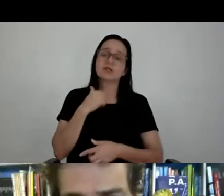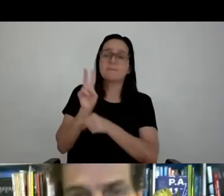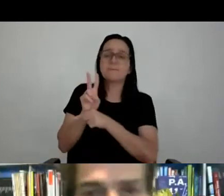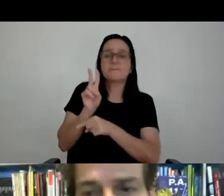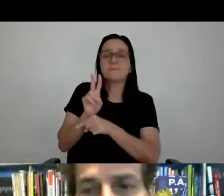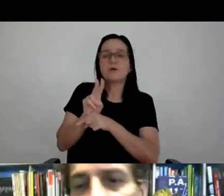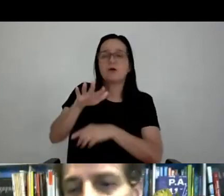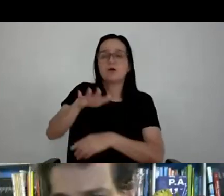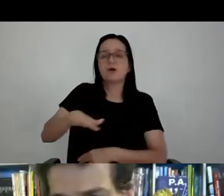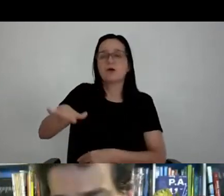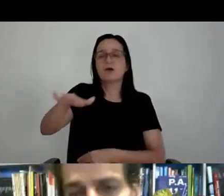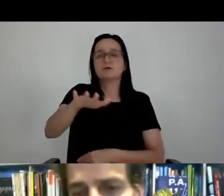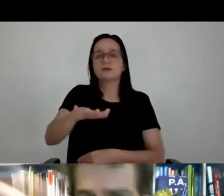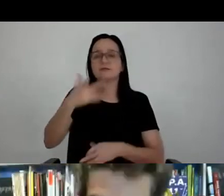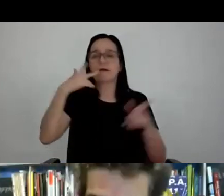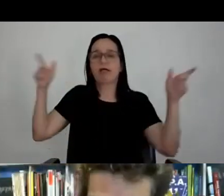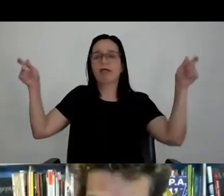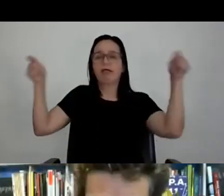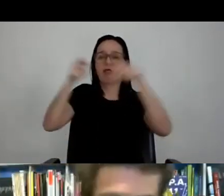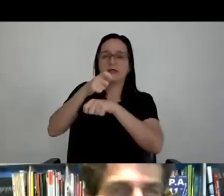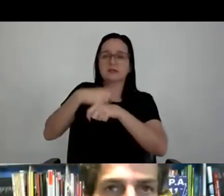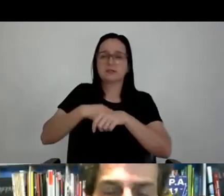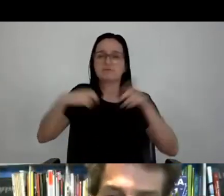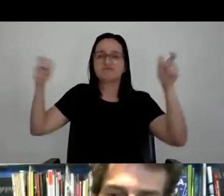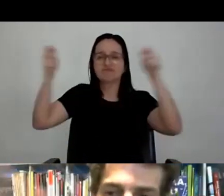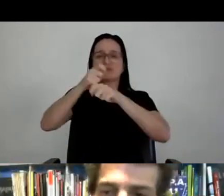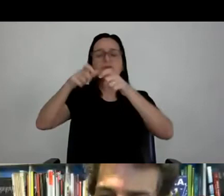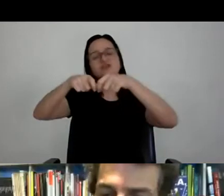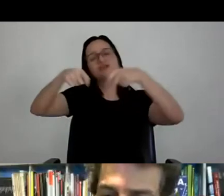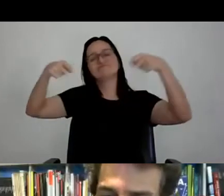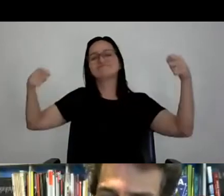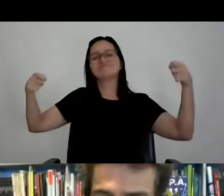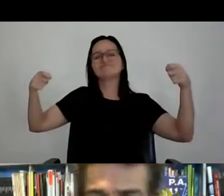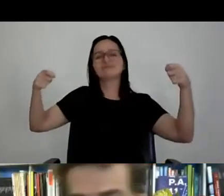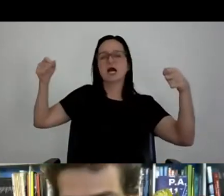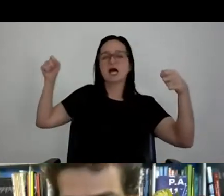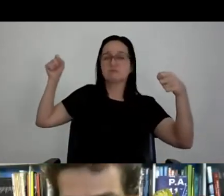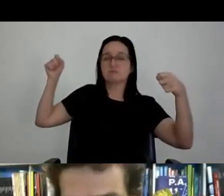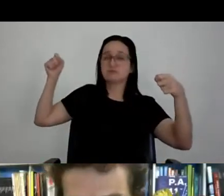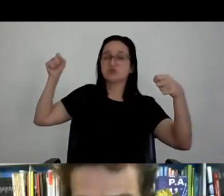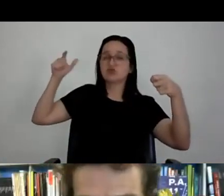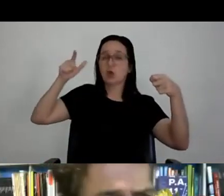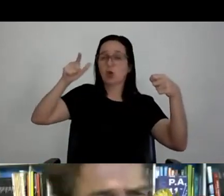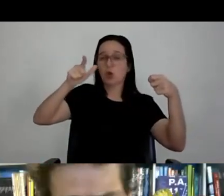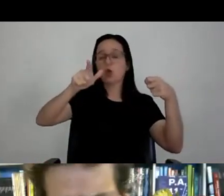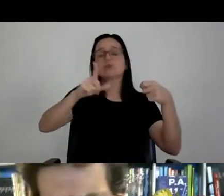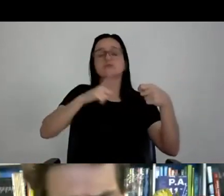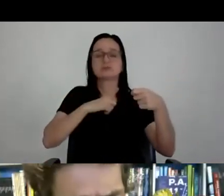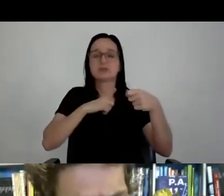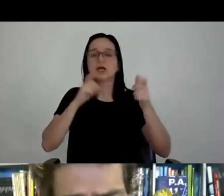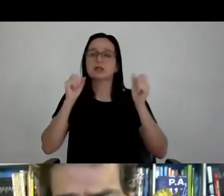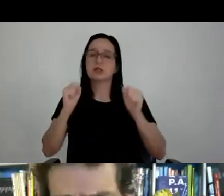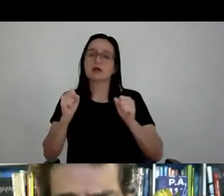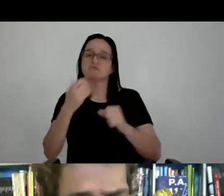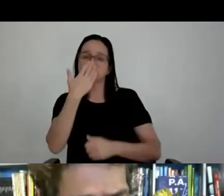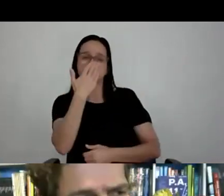aquela... Não tem que ficar com a cortina fechada, o podia ficar com a cortina aberta, que a entrada de luz natural entrava daquele lado e ele poderia... Dava para a varanda,